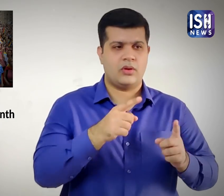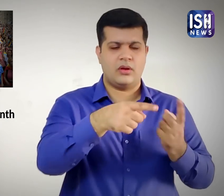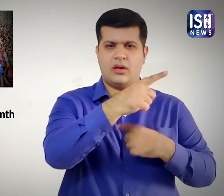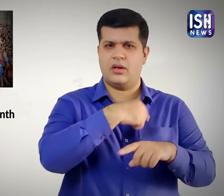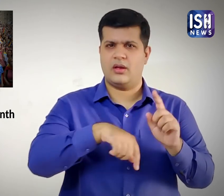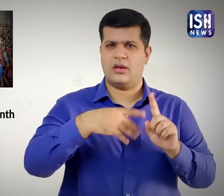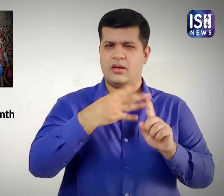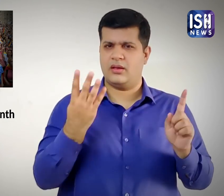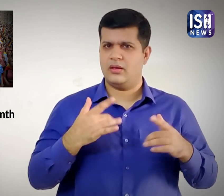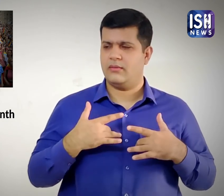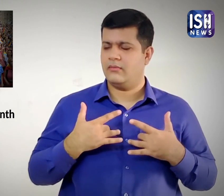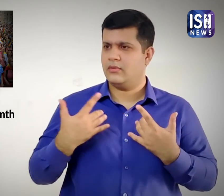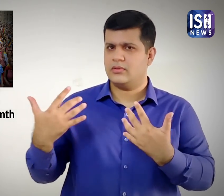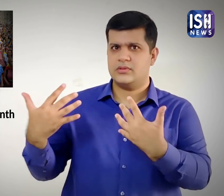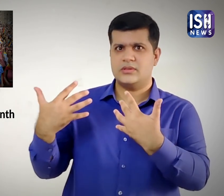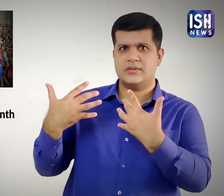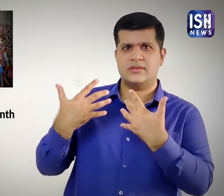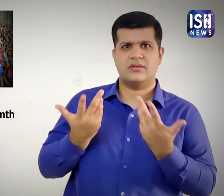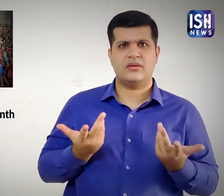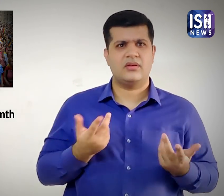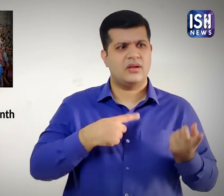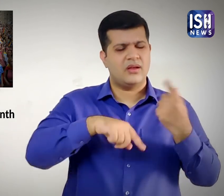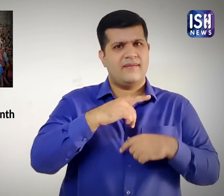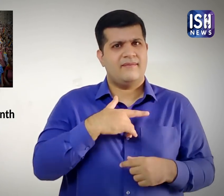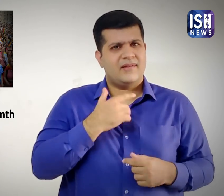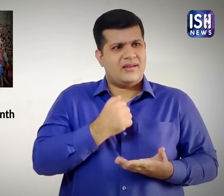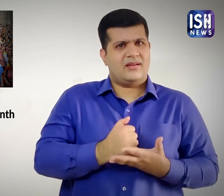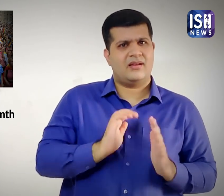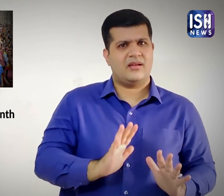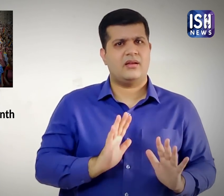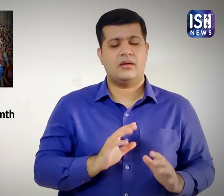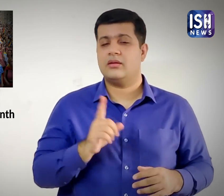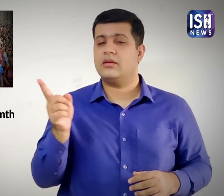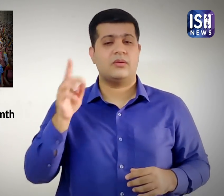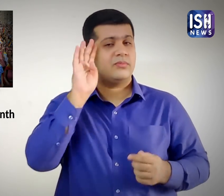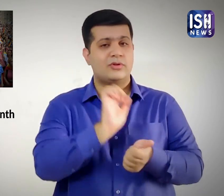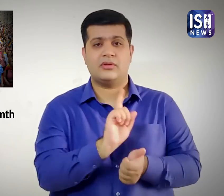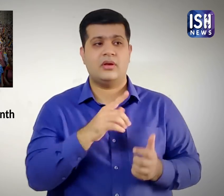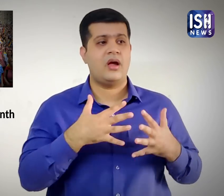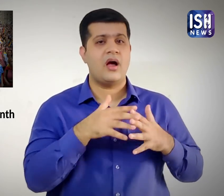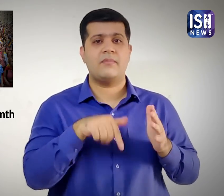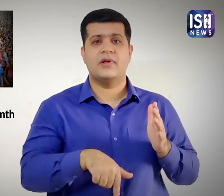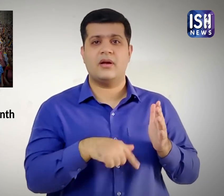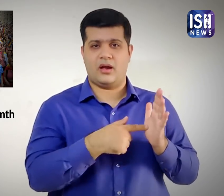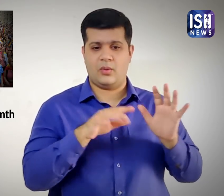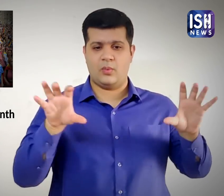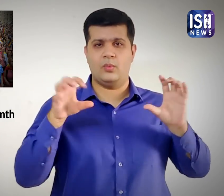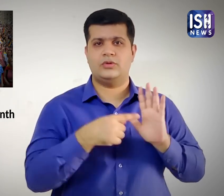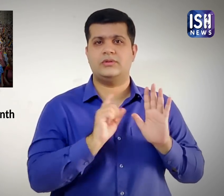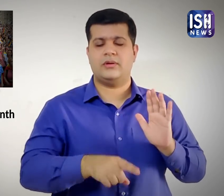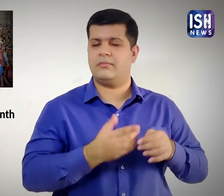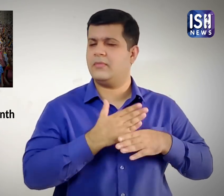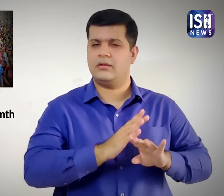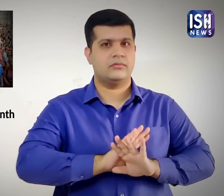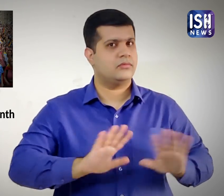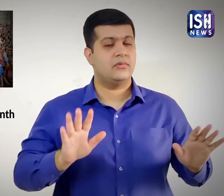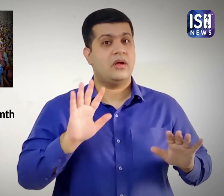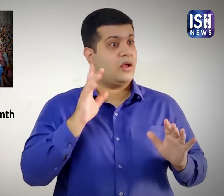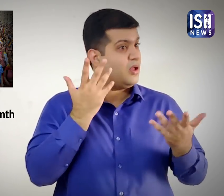समुदाई पुलीस की बर्बता से व्यतित्ति और कहा कि उन्हें अपनी भावनाहों पर अधिकार है। समलेंगिक ता पर प्रतिबंद के कारण उन्हें पुलीस से पिटाए और उटपीडन का